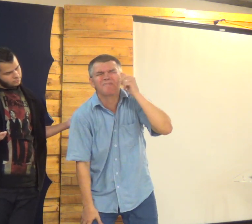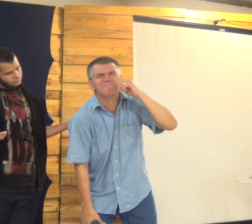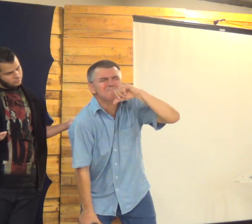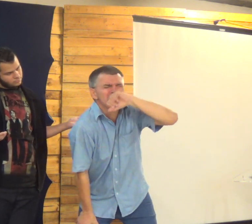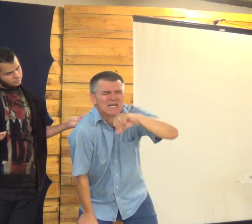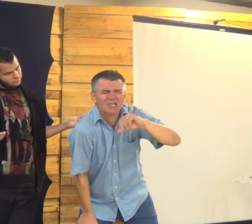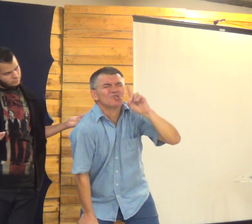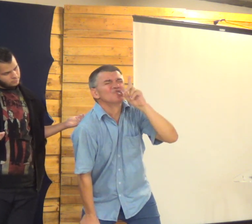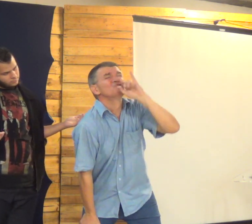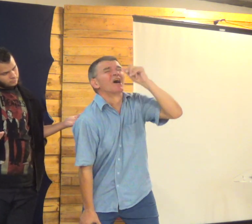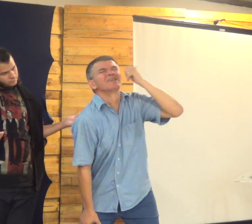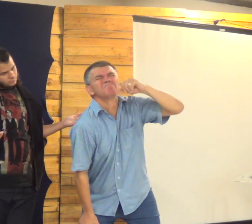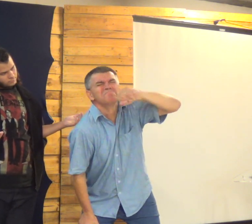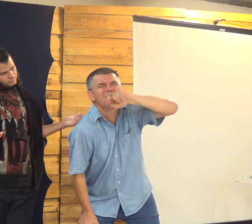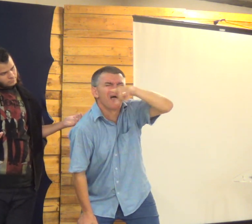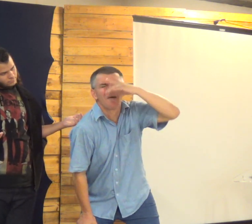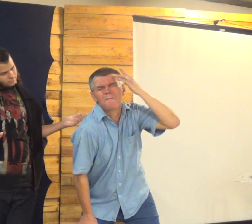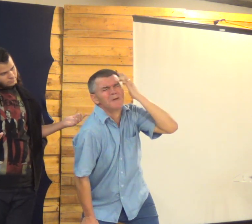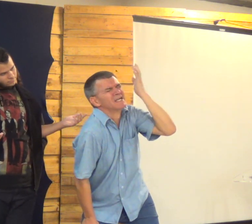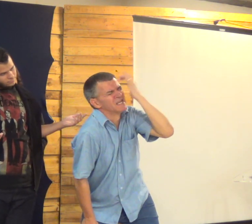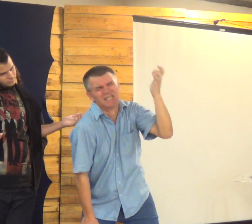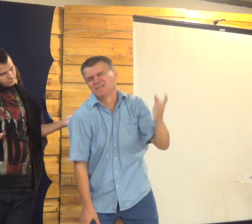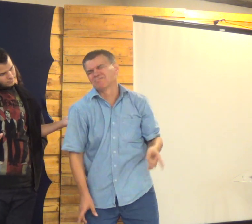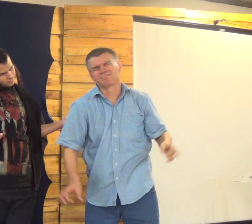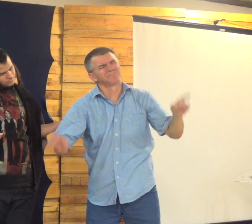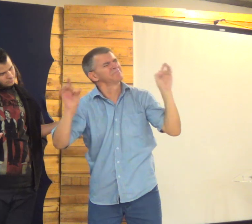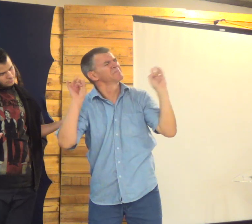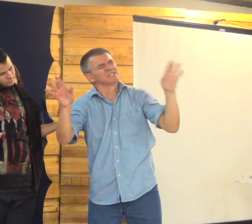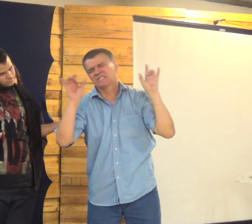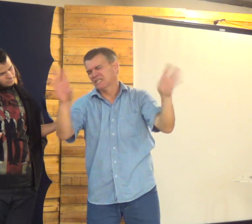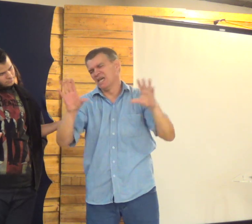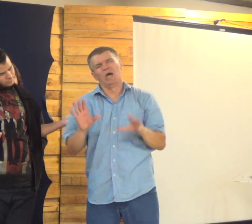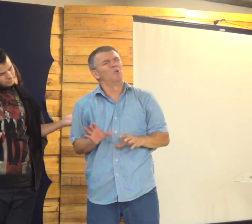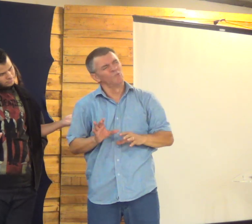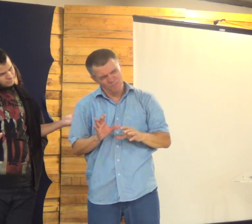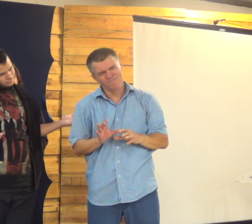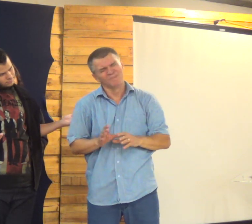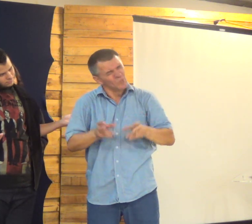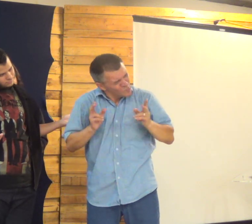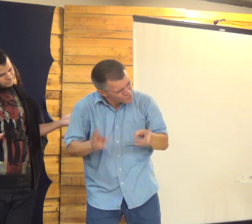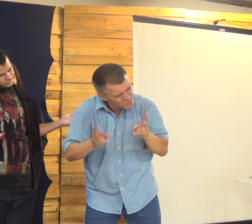Isso é uma coisa abençoada Mães são pessoas abençoadas São pessoas especiais